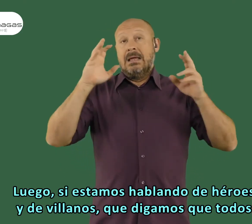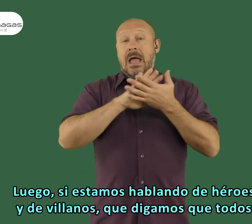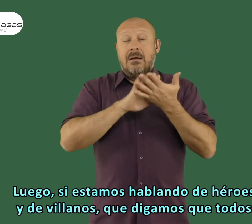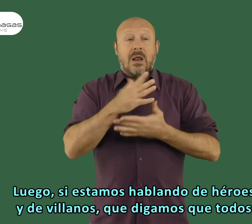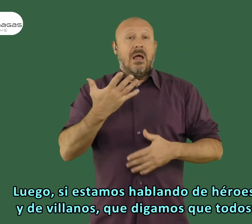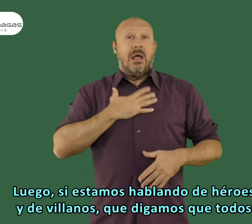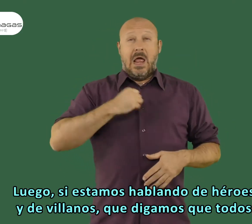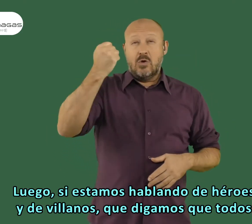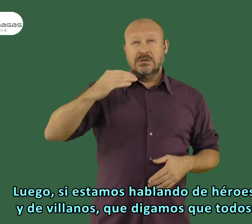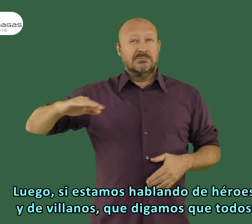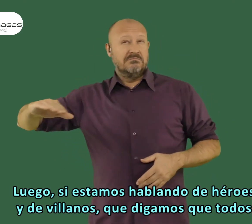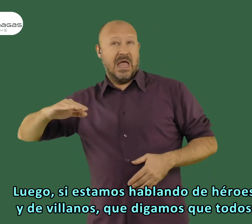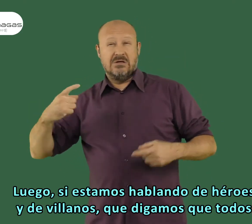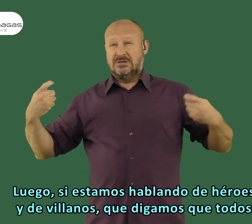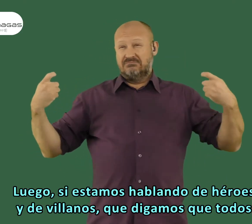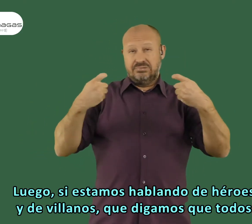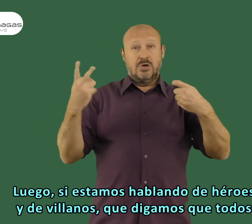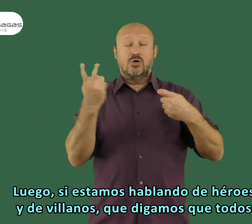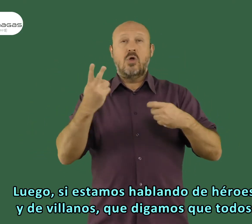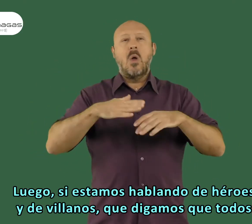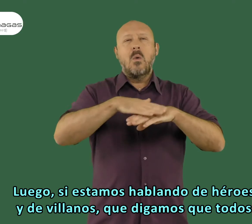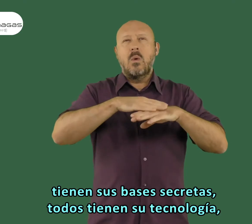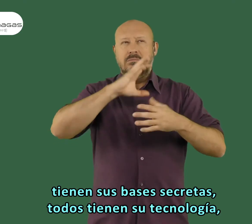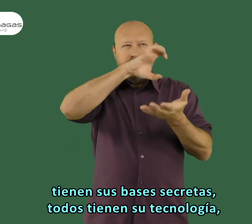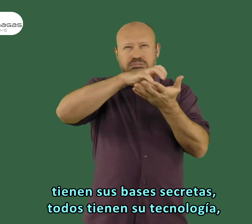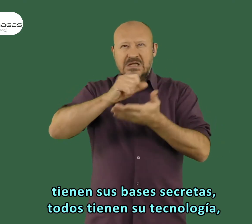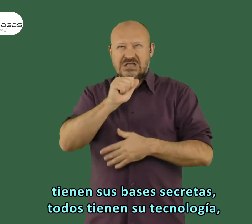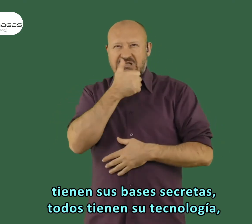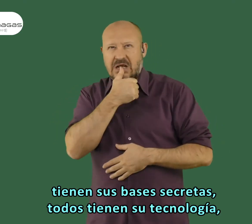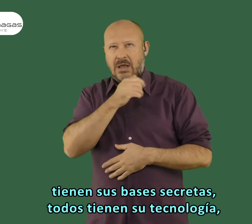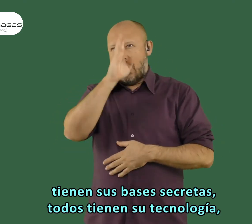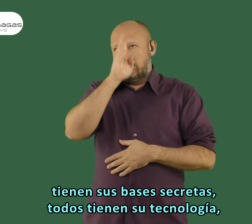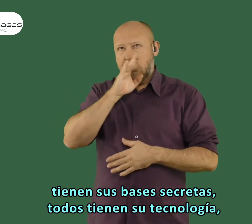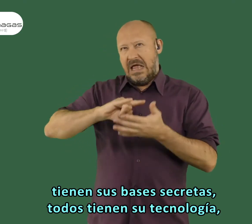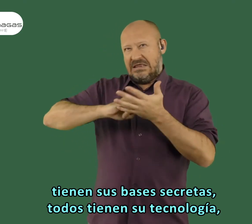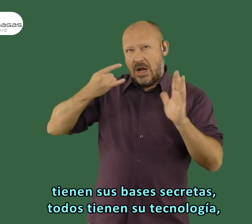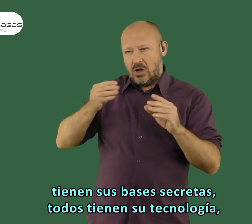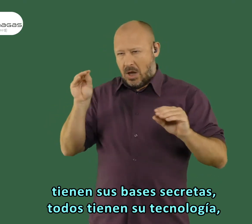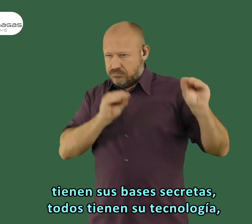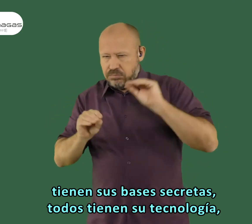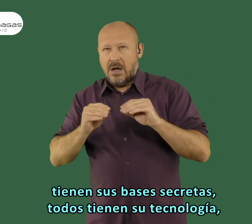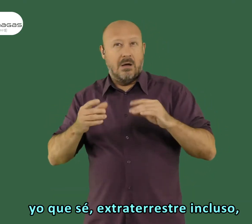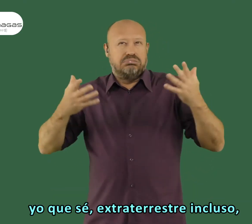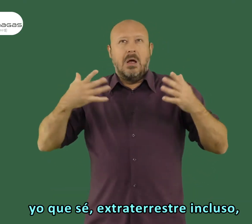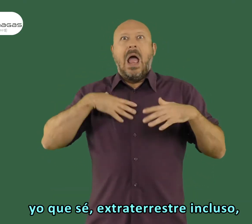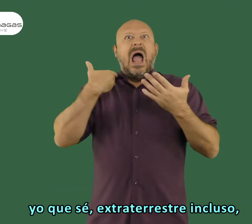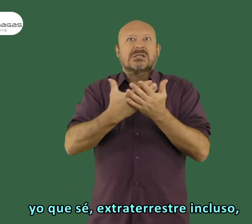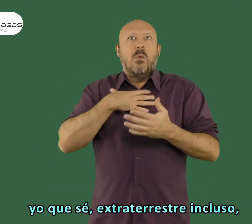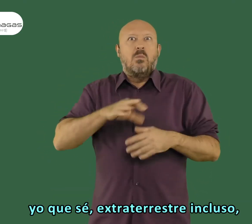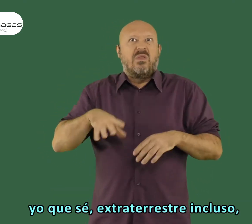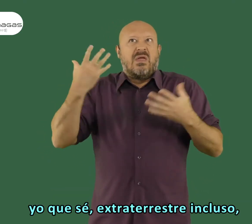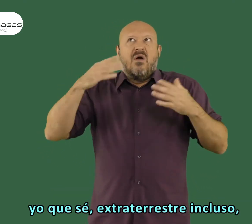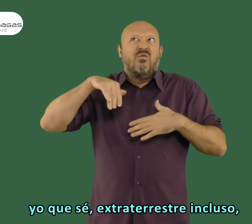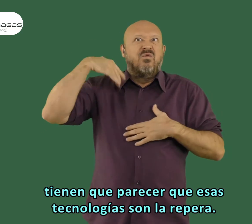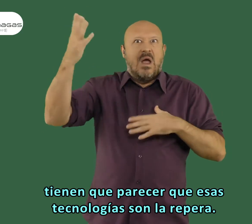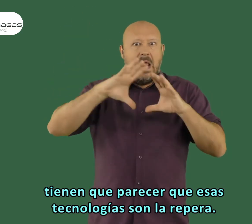hablando de héroes y de villanos que, digamos, que todos tienen sus bases secretas, todos tienen su tecnología, yo qué